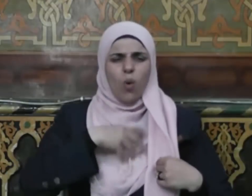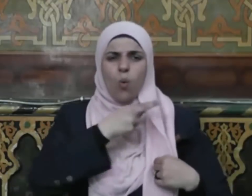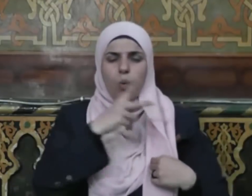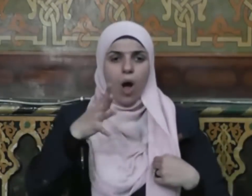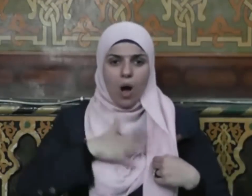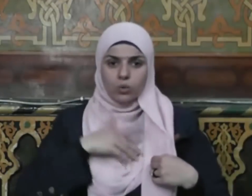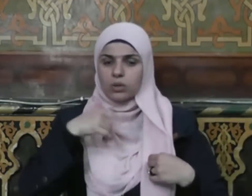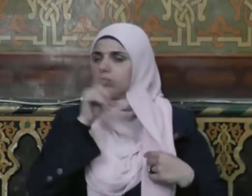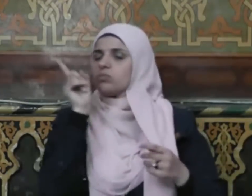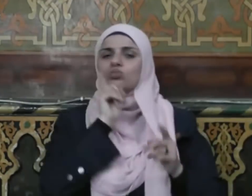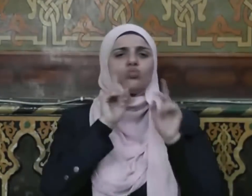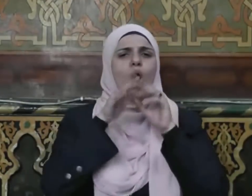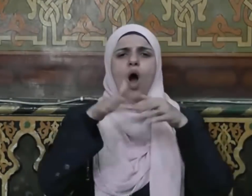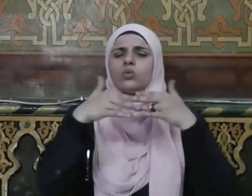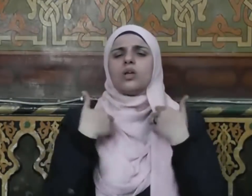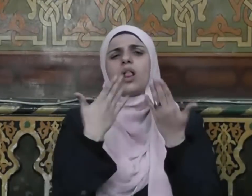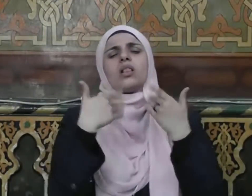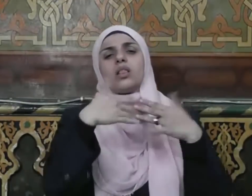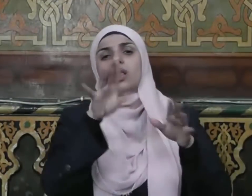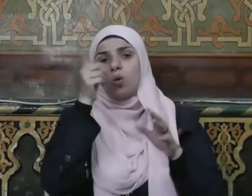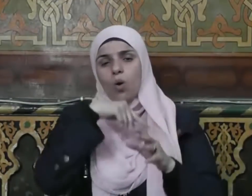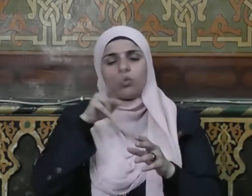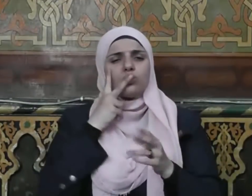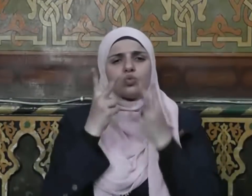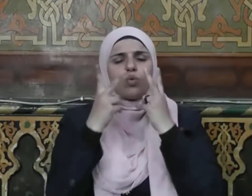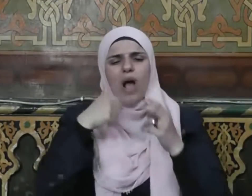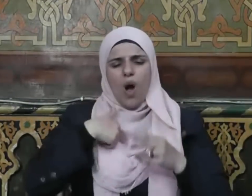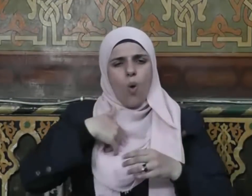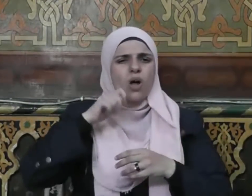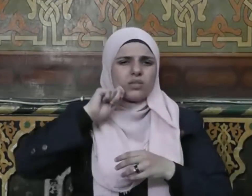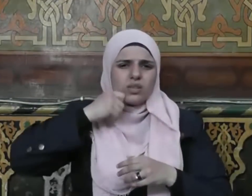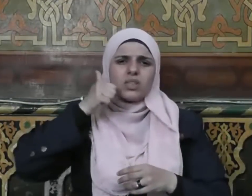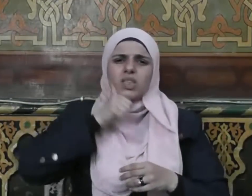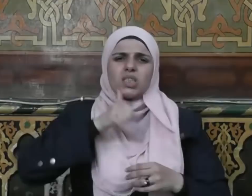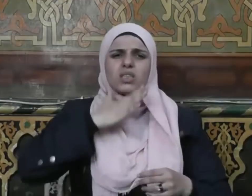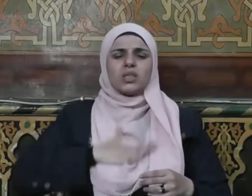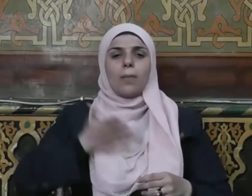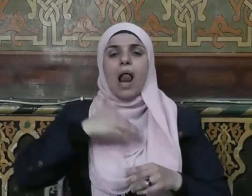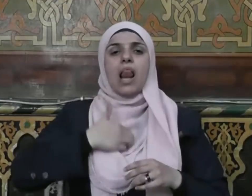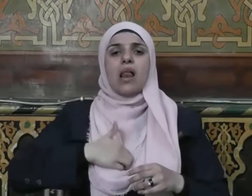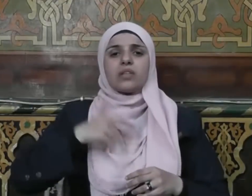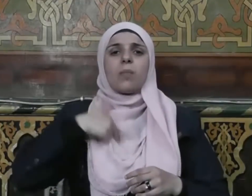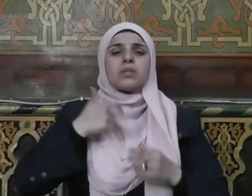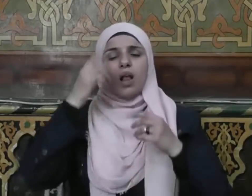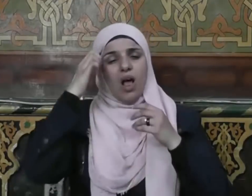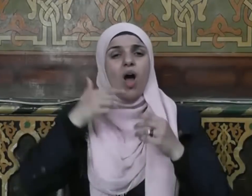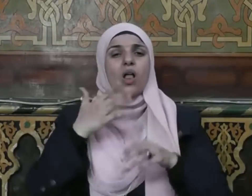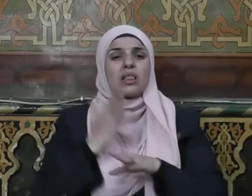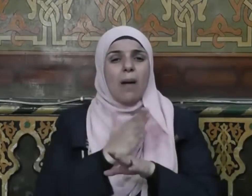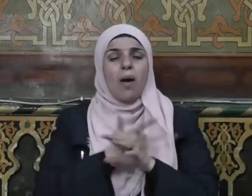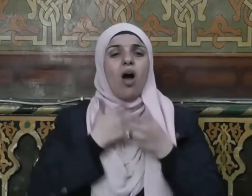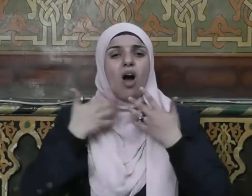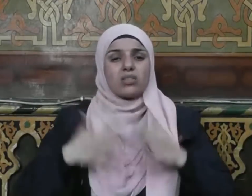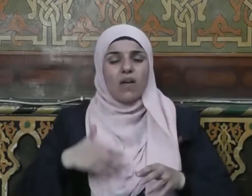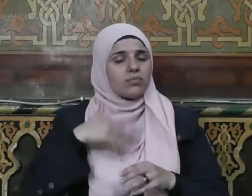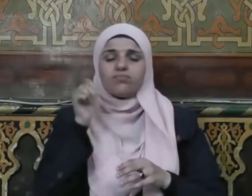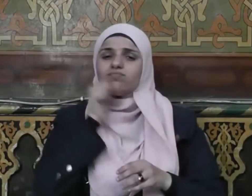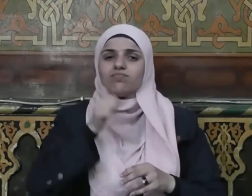مما أوتوا ويؤثرون على أنفسهم ولو كان بهم خصاصة ومن